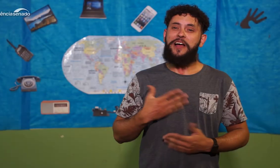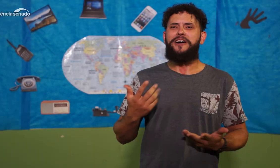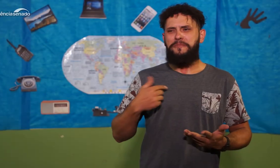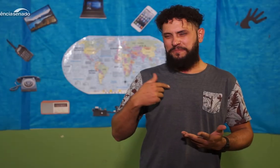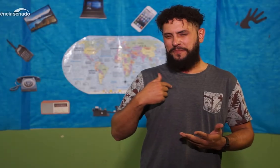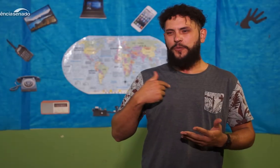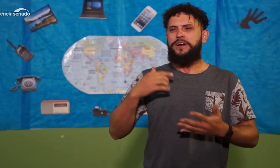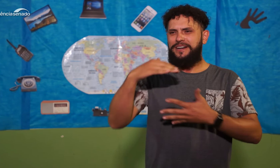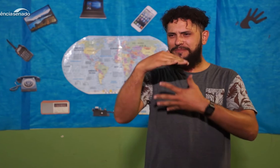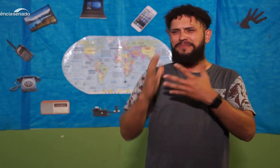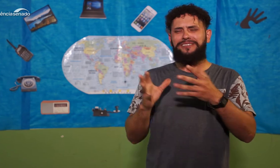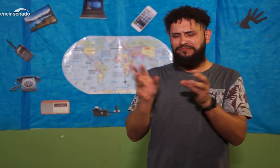Bom,